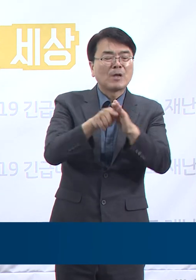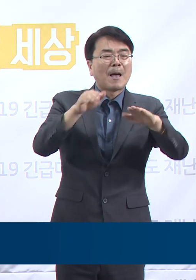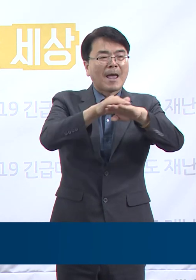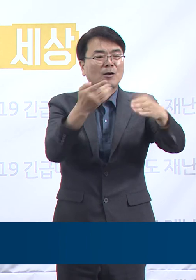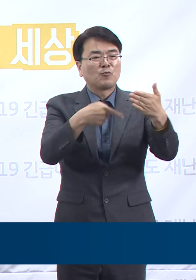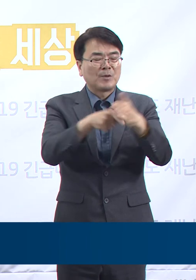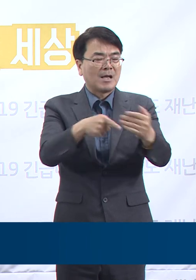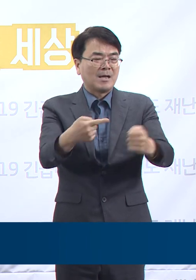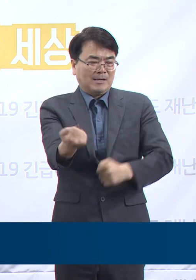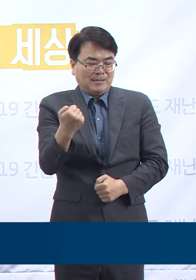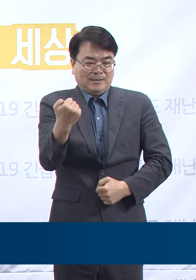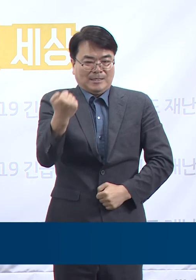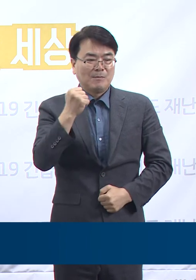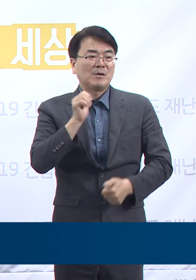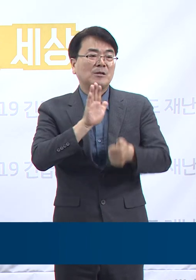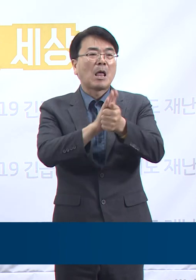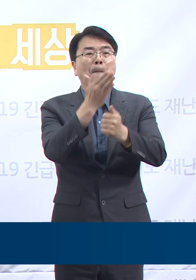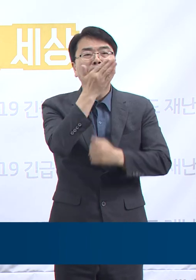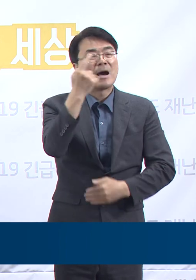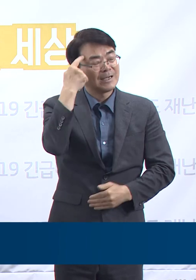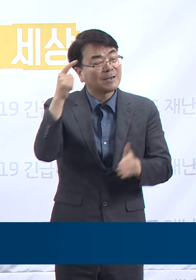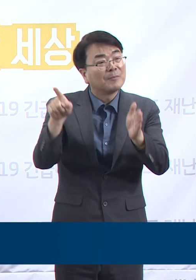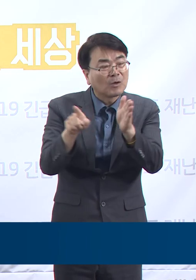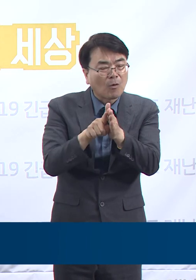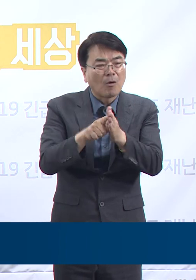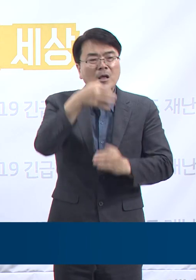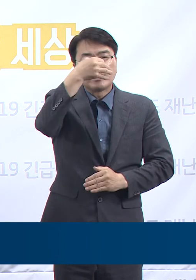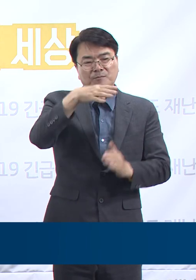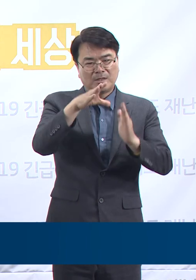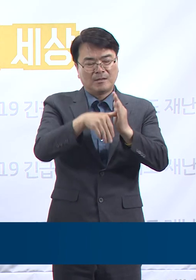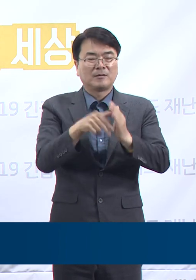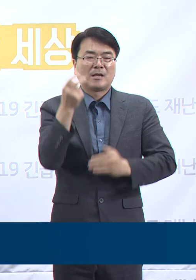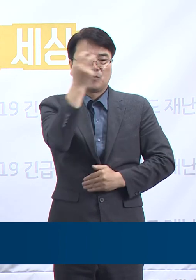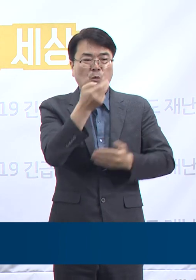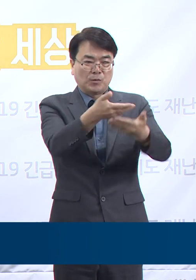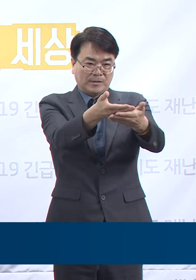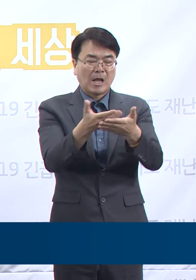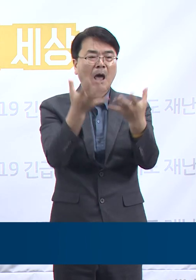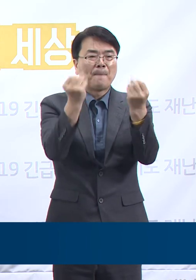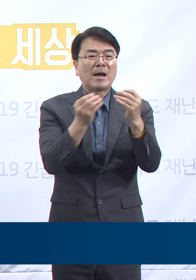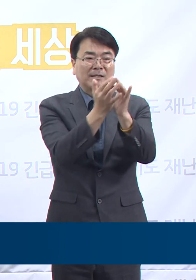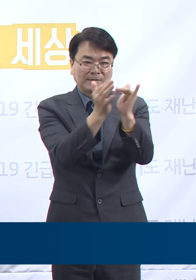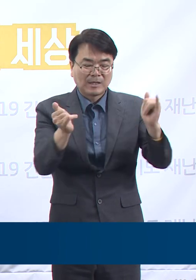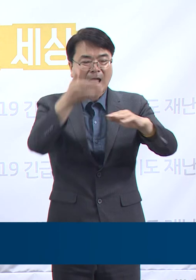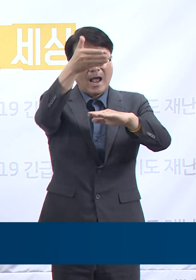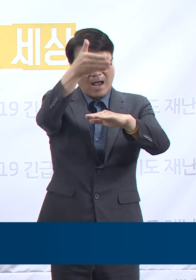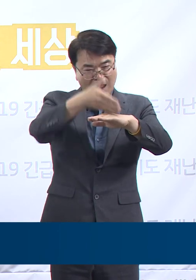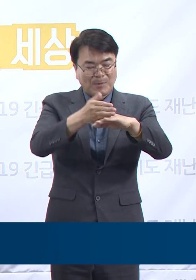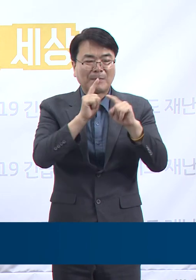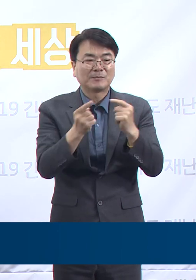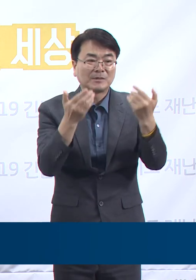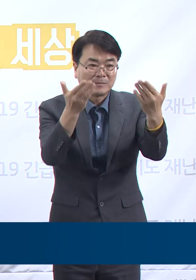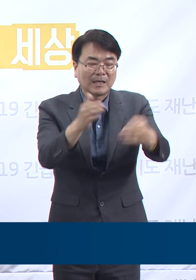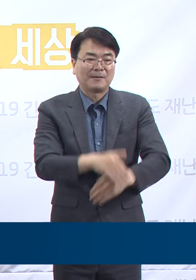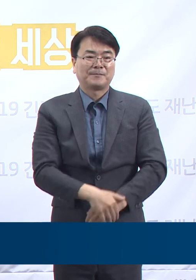큰 힘이 될 걸로 생각하며 힘든 상황에서도 조사에 송실이 응해주신 많은 분들에게 감사드립니다.